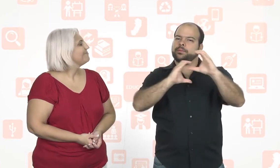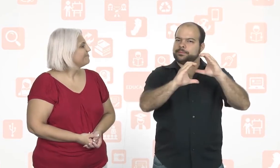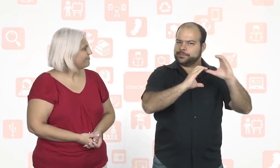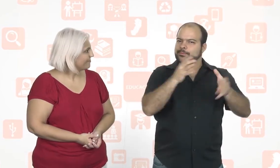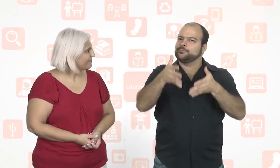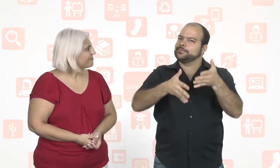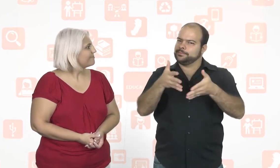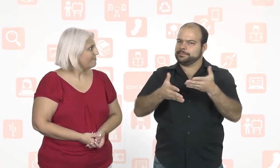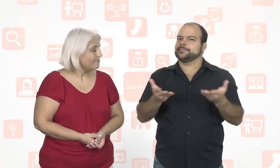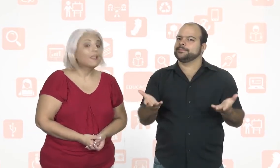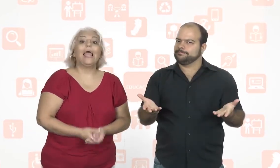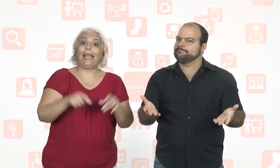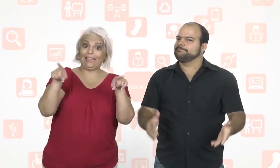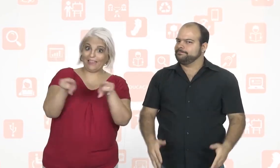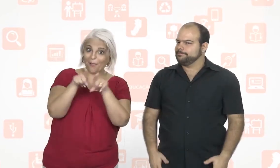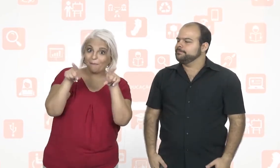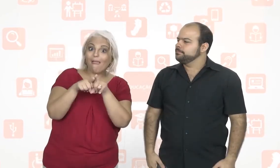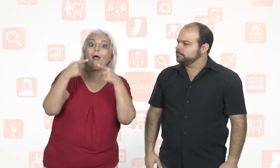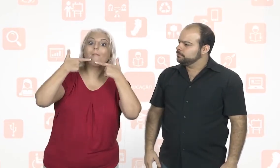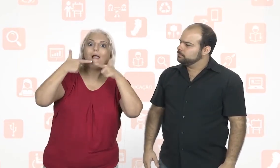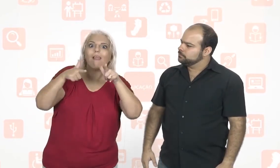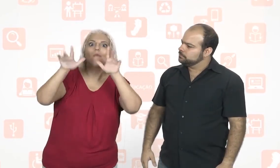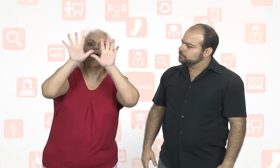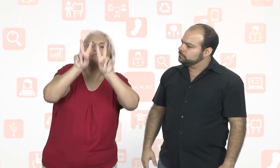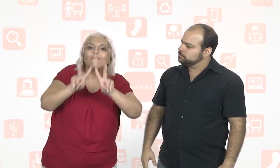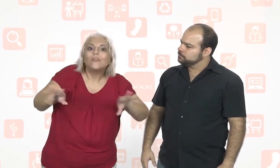em línguas de sinais. É uma língua visual.